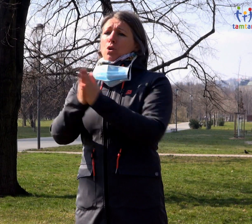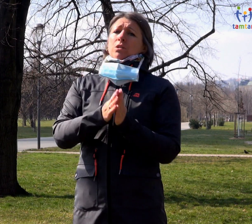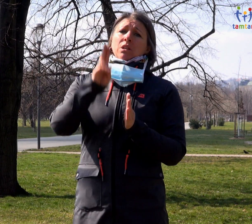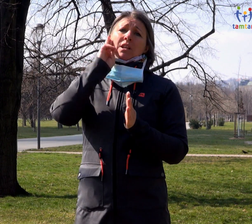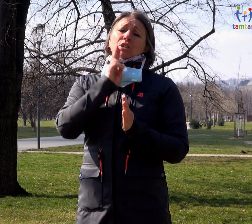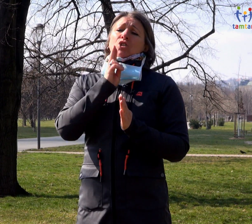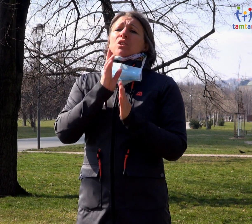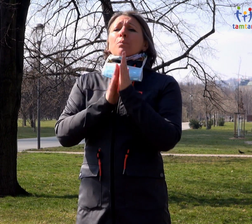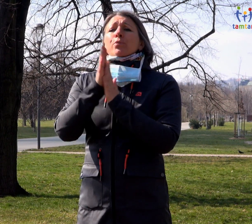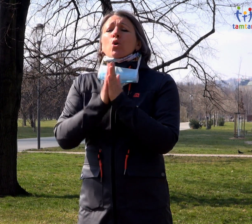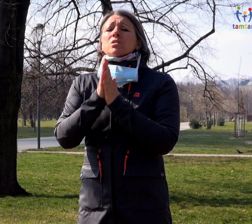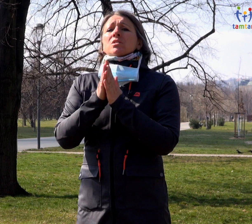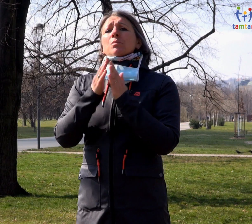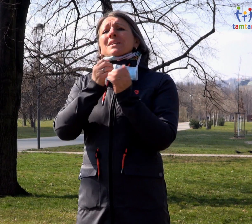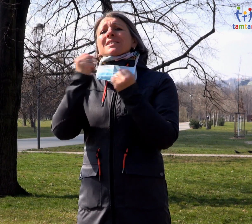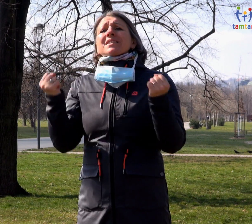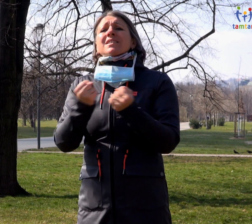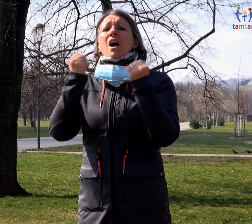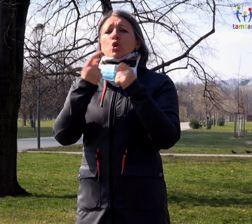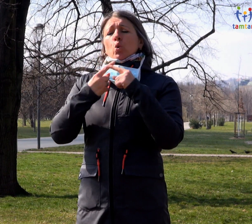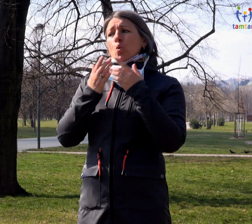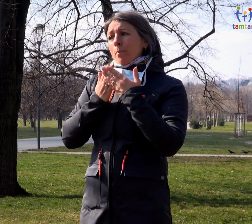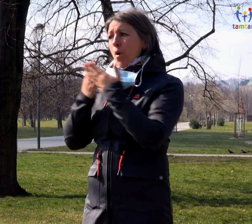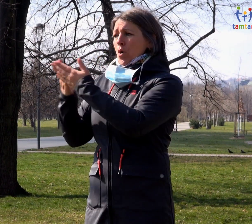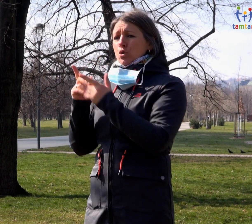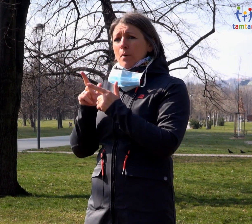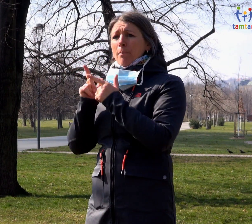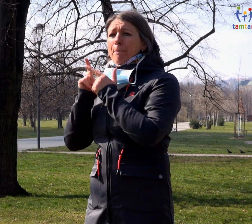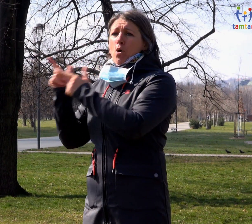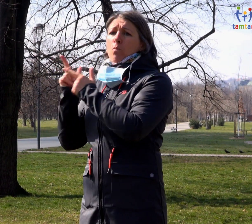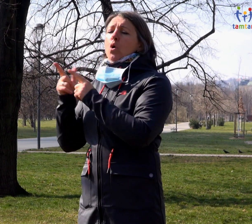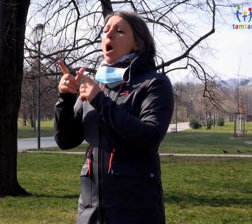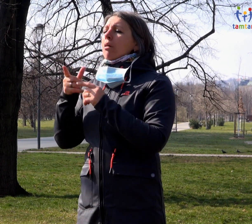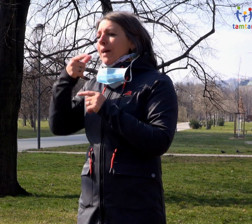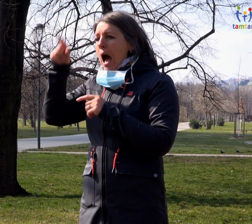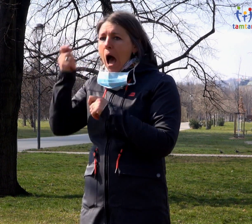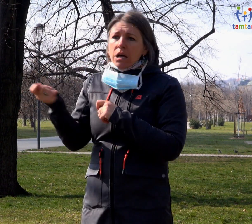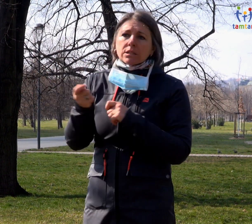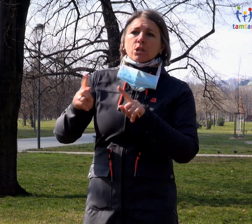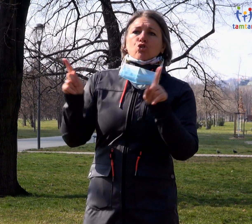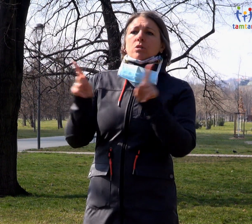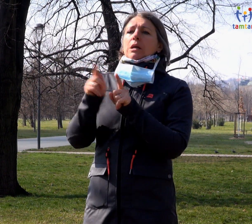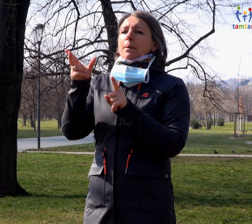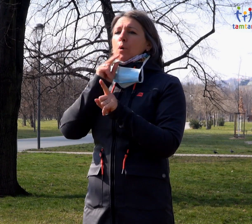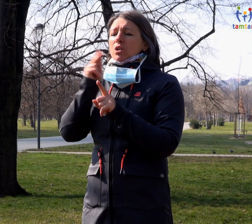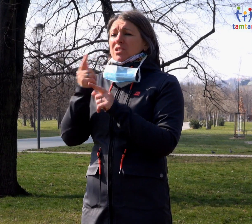aby se snažili policii i dalším složkám IZS v této situaci, která je hodně